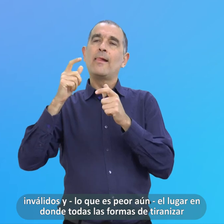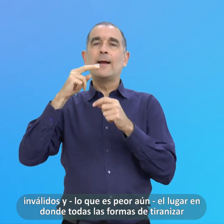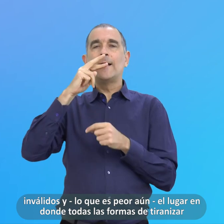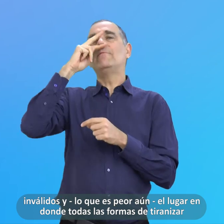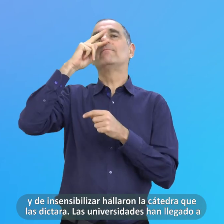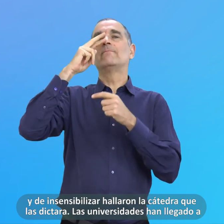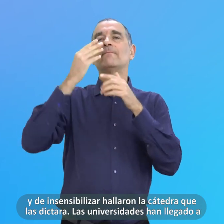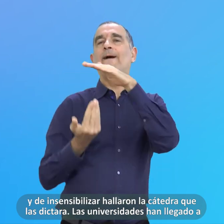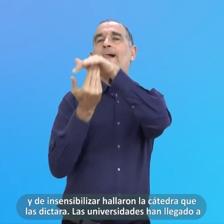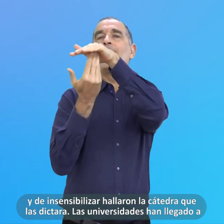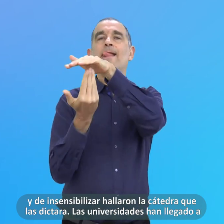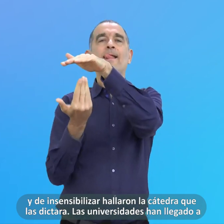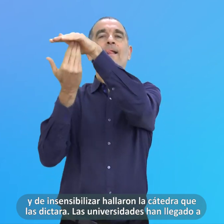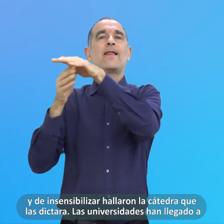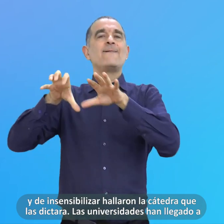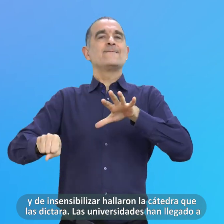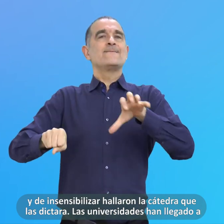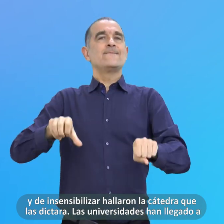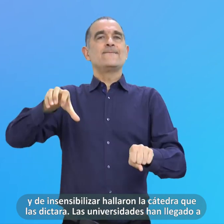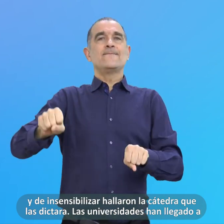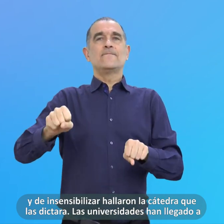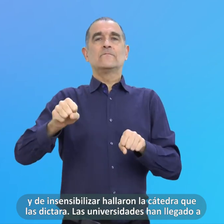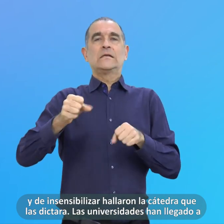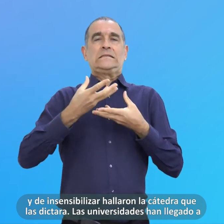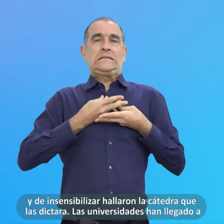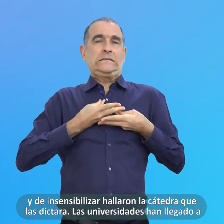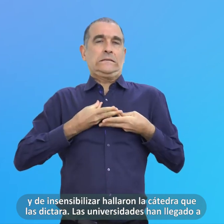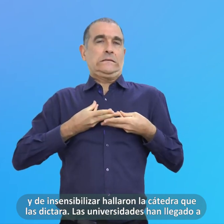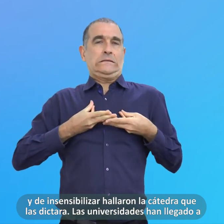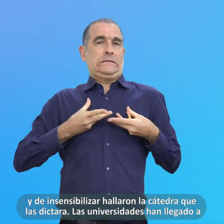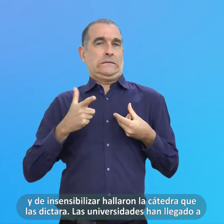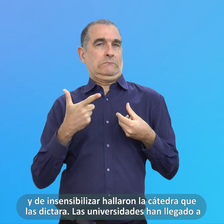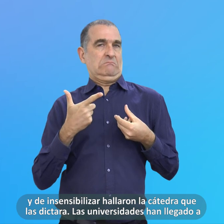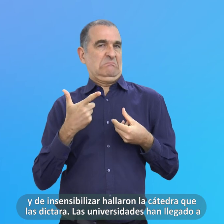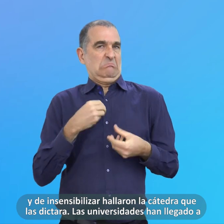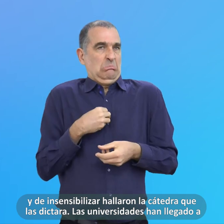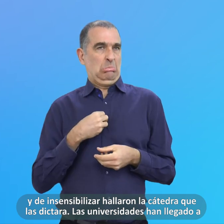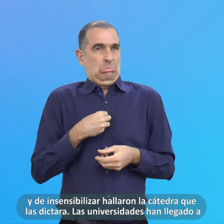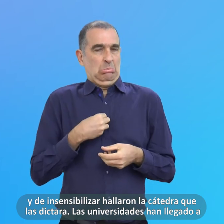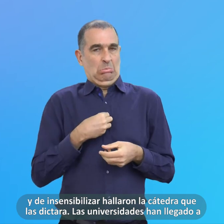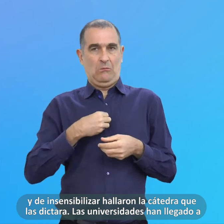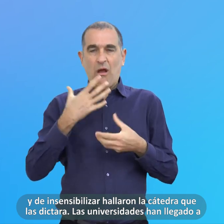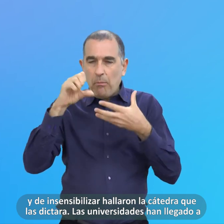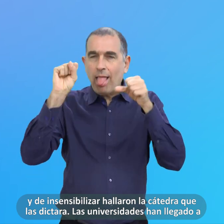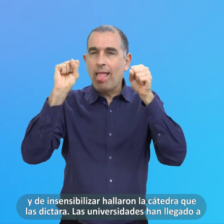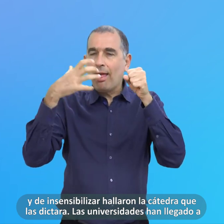insensibilizar Hallaron la cátedra que las dictara